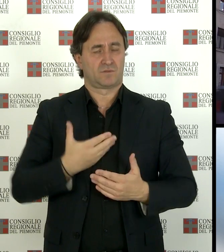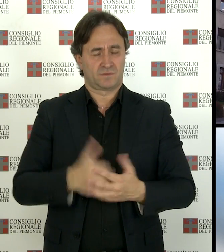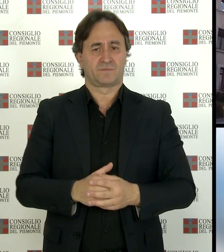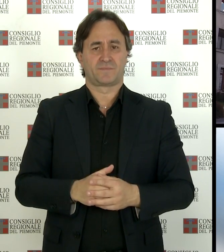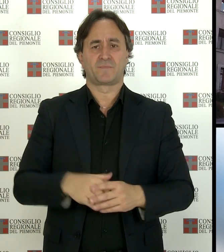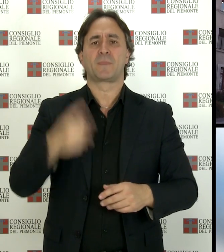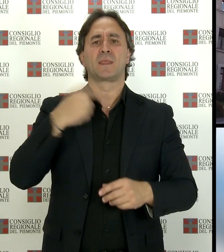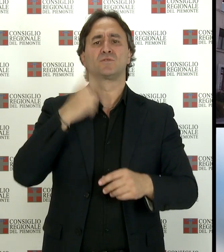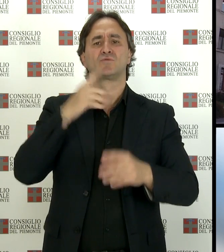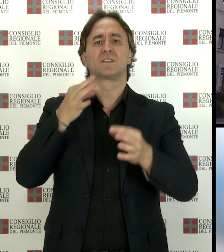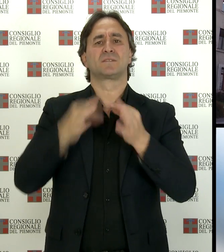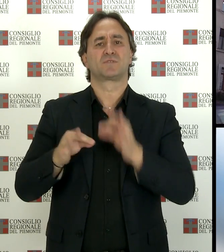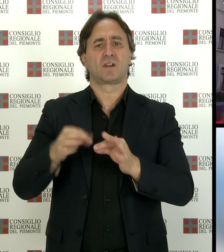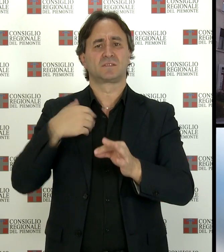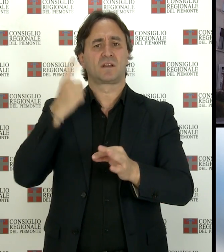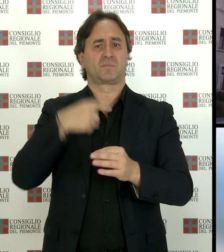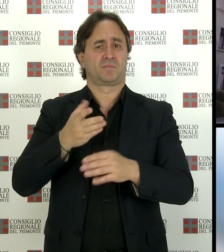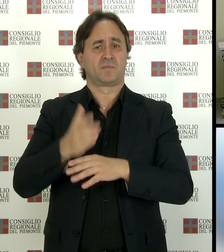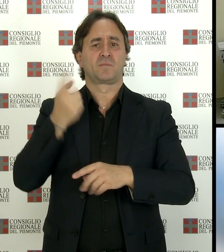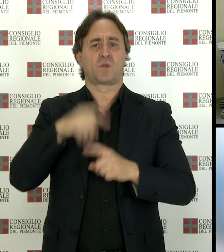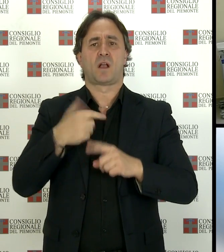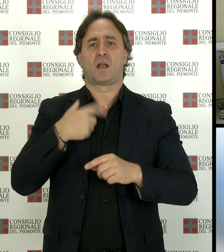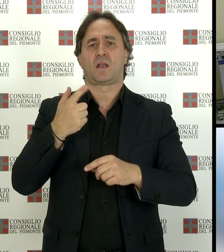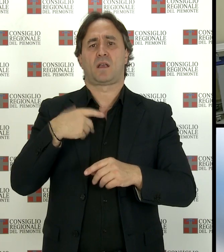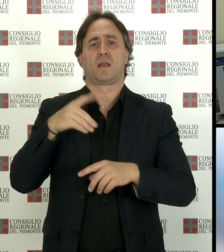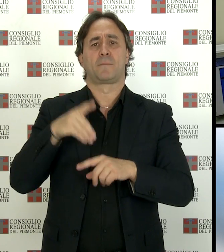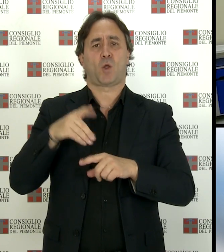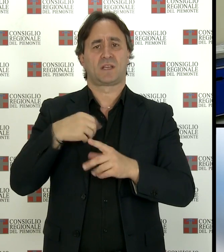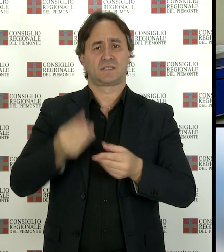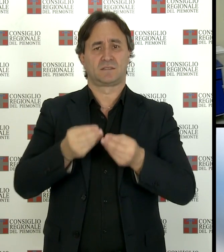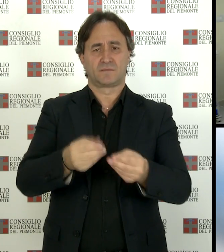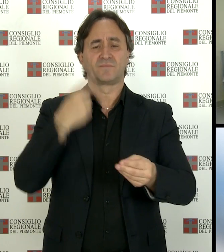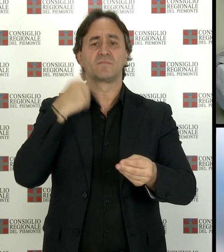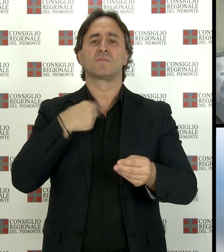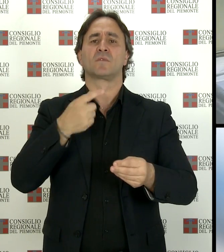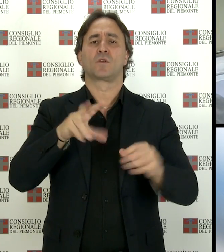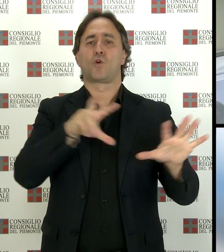ambulatoriale e dell'assistenza protesica 800 e milioni di euro stanziati dalla legge di stabilità